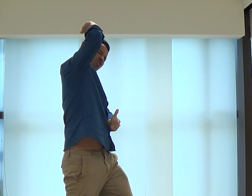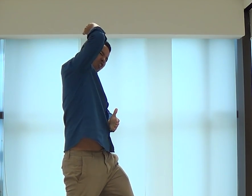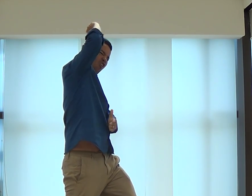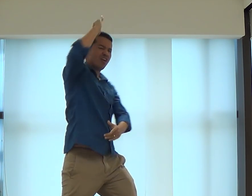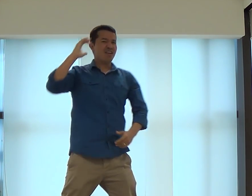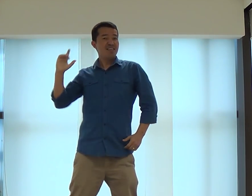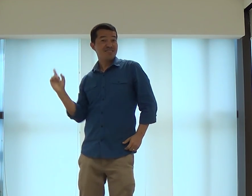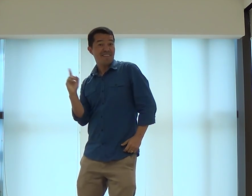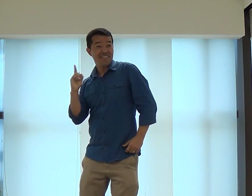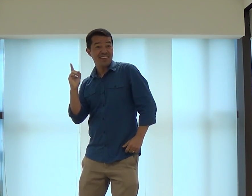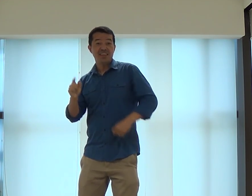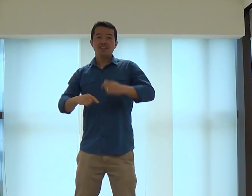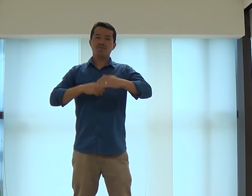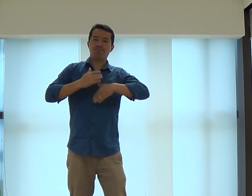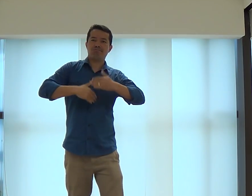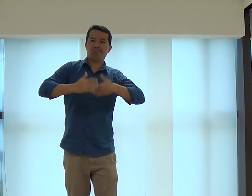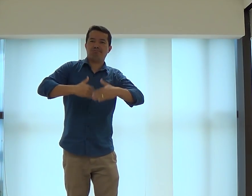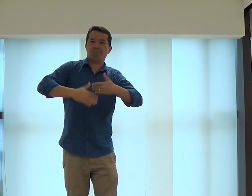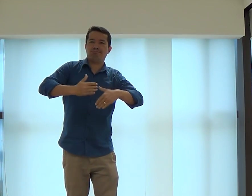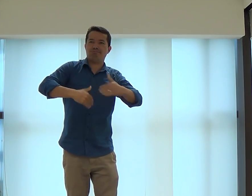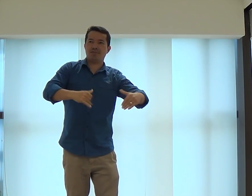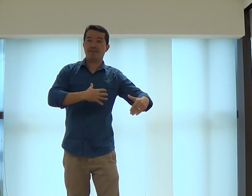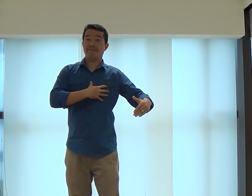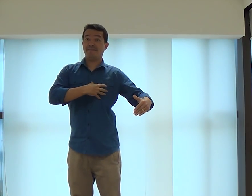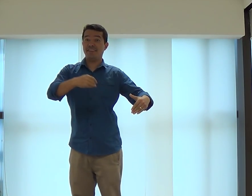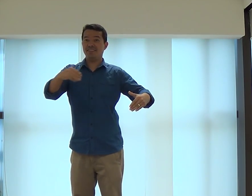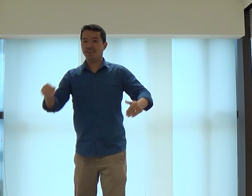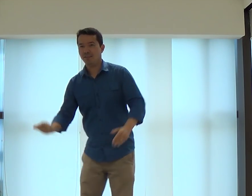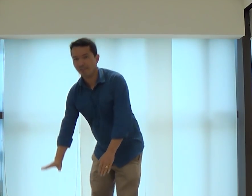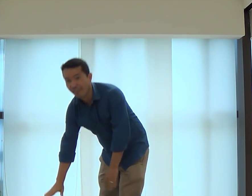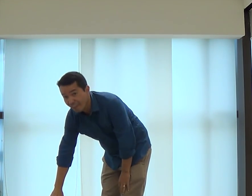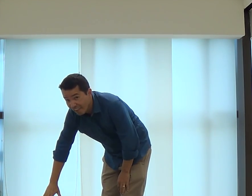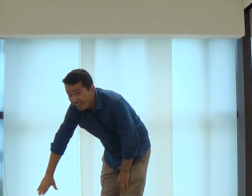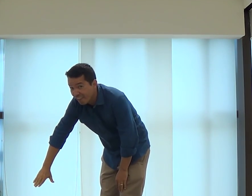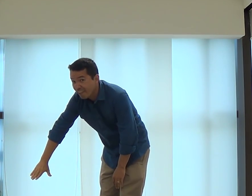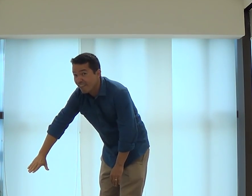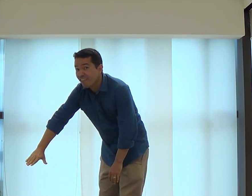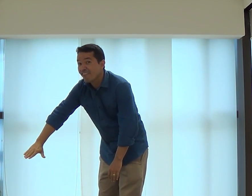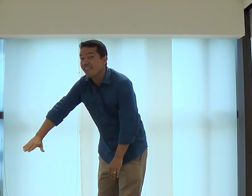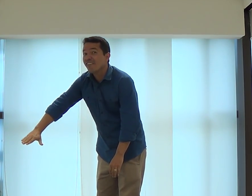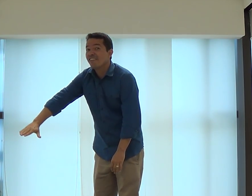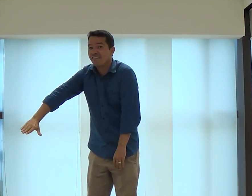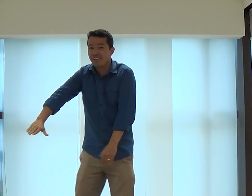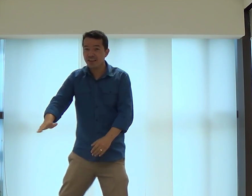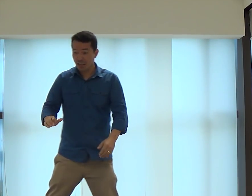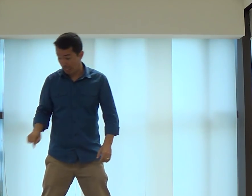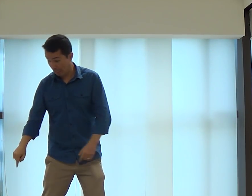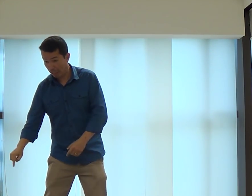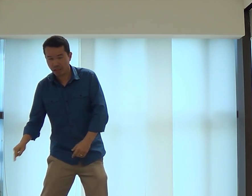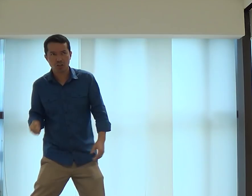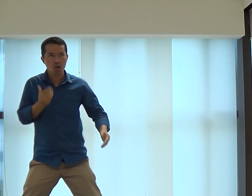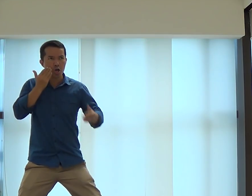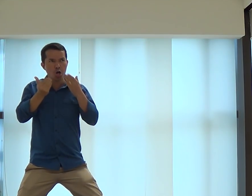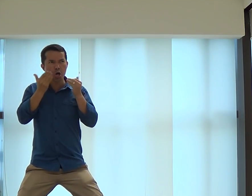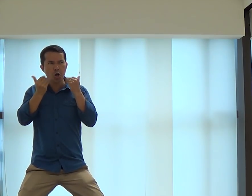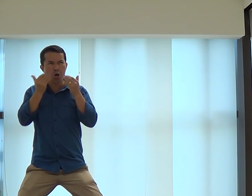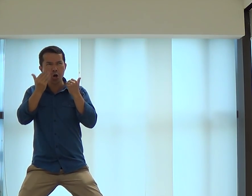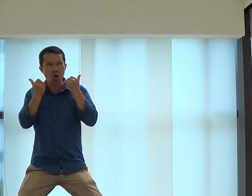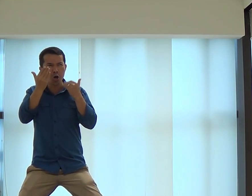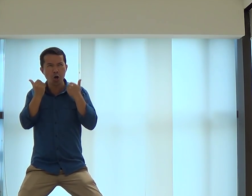e conseguia suas vitórias. Aí, foi passando, nasceu o filho, que cresceu, e esse filho